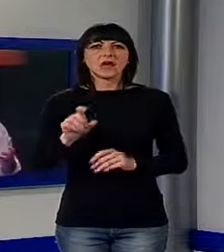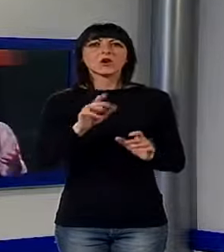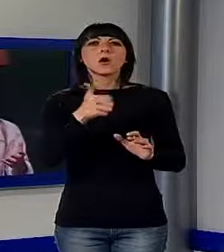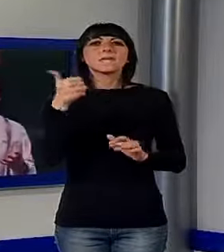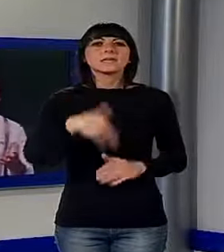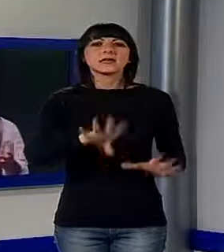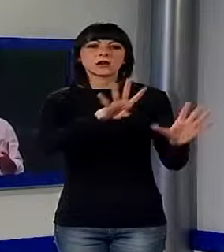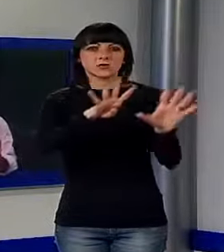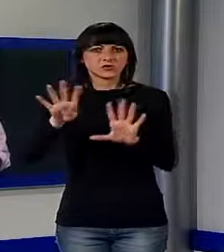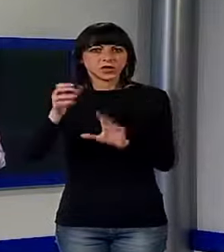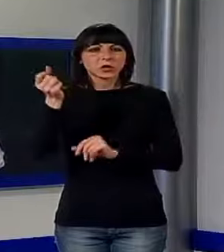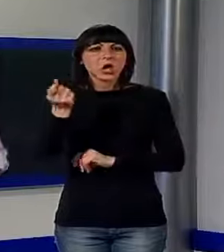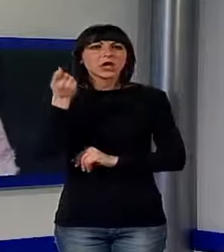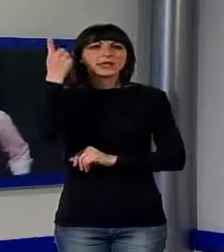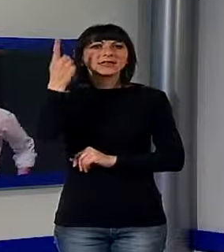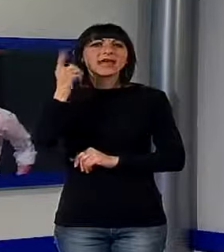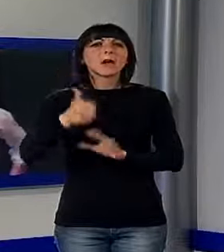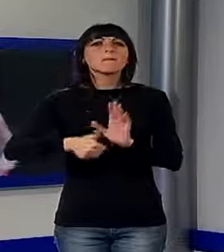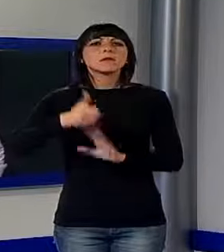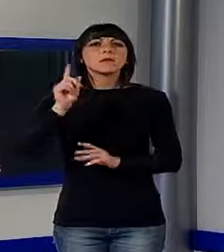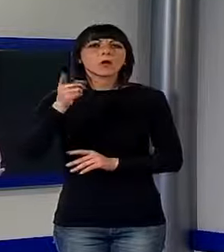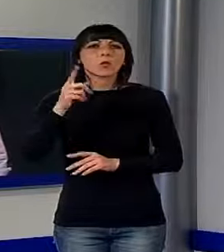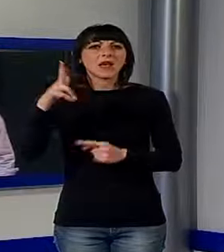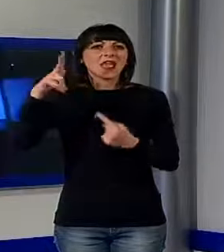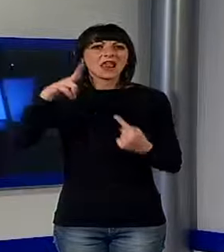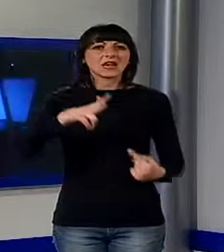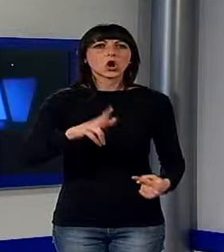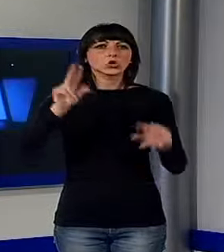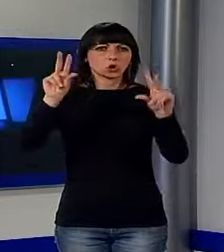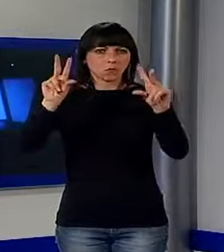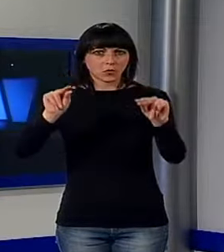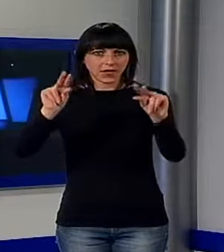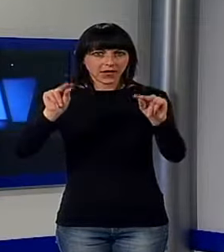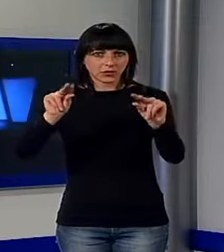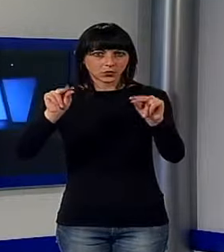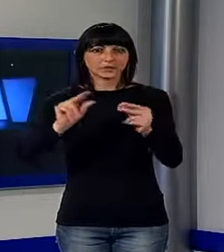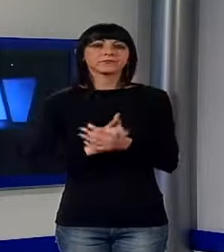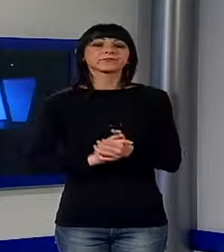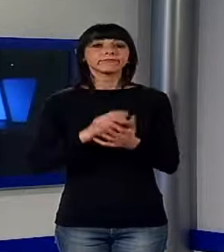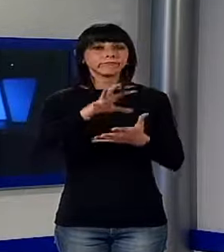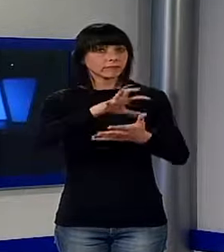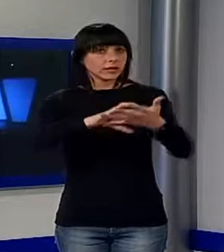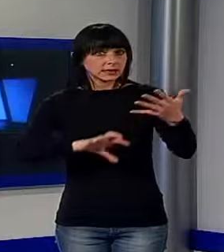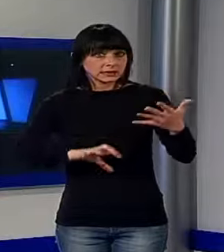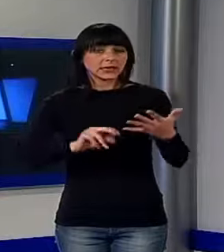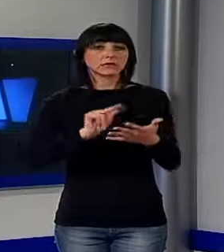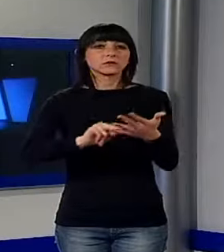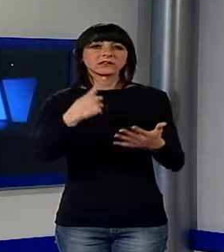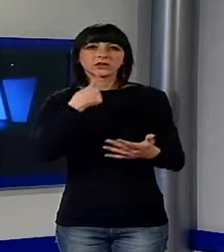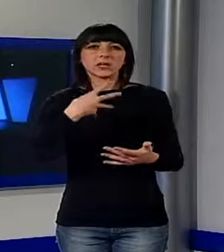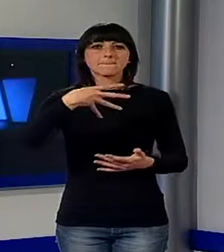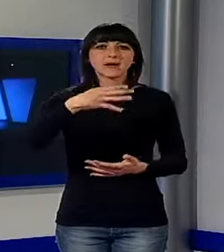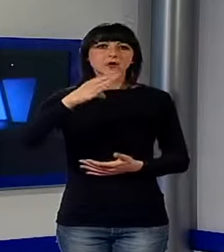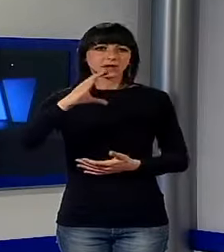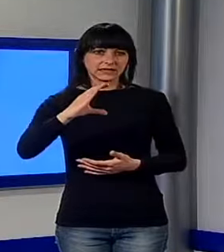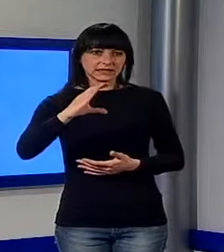ideatore del primo prototipo di elicottero moderno. Sul testo scritto da Mario Cristiani, Raimo porta in scena la vita di un